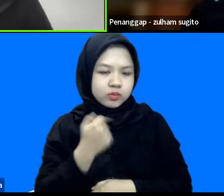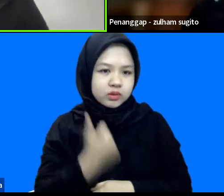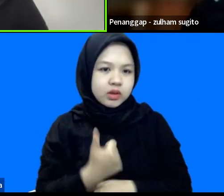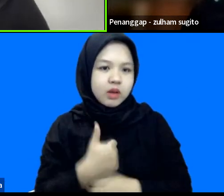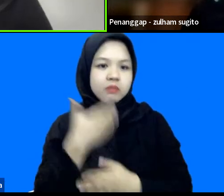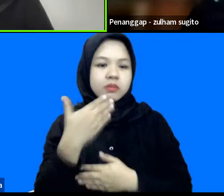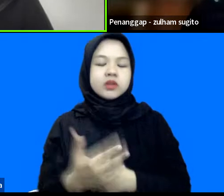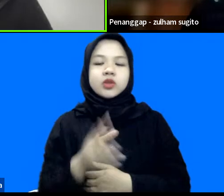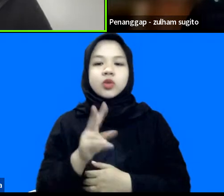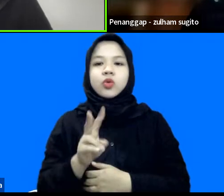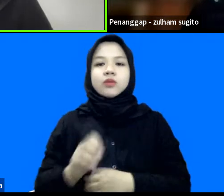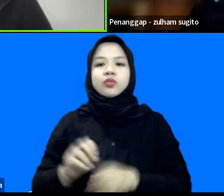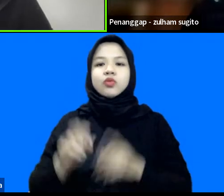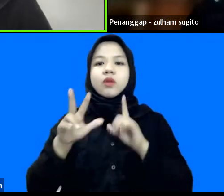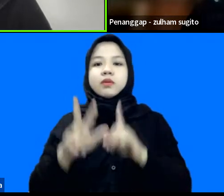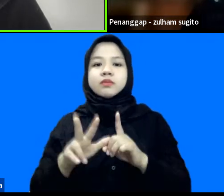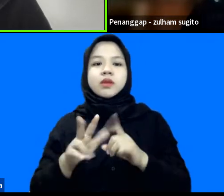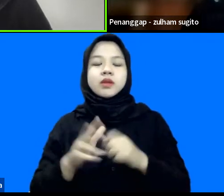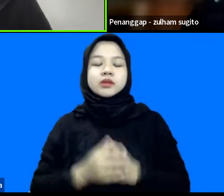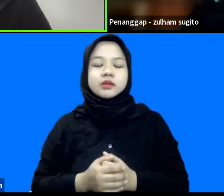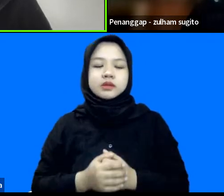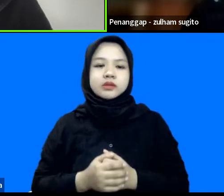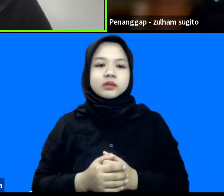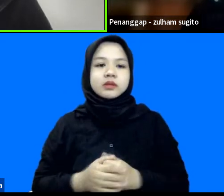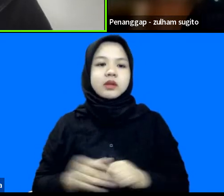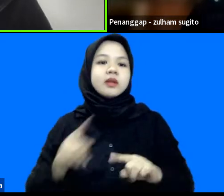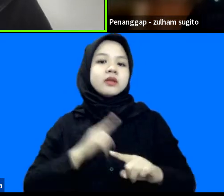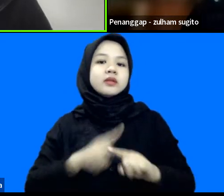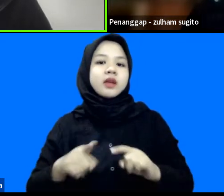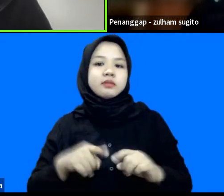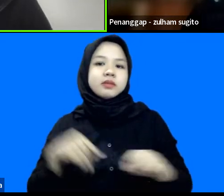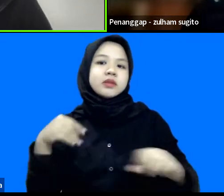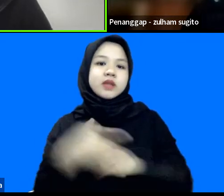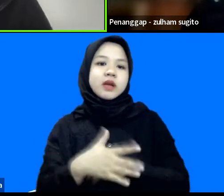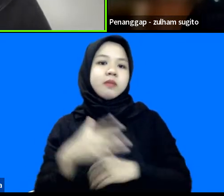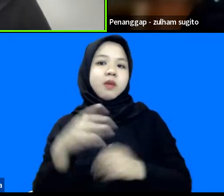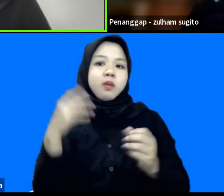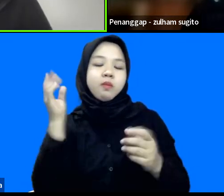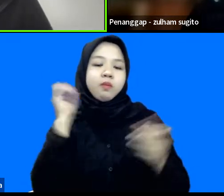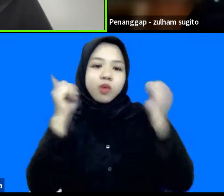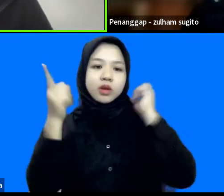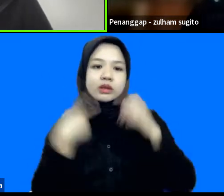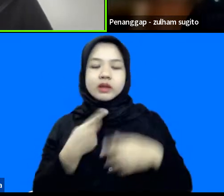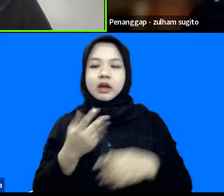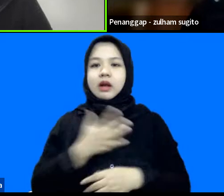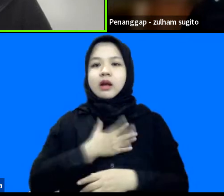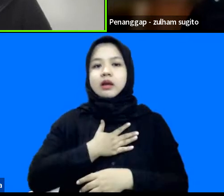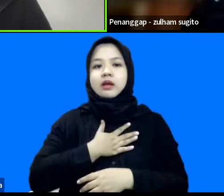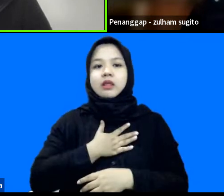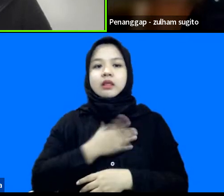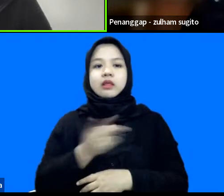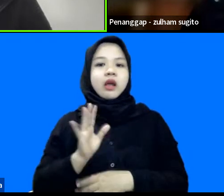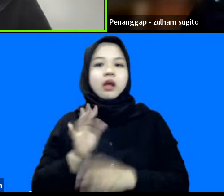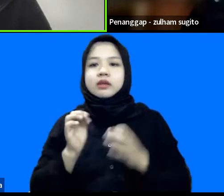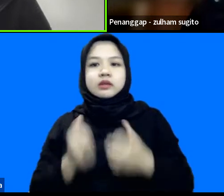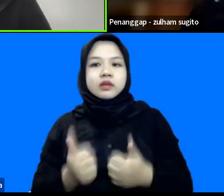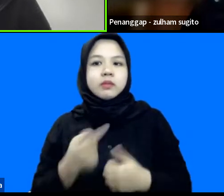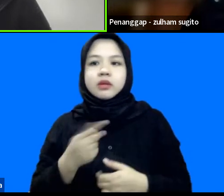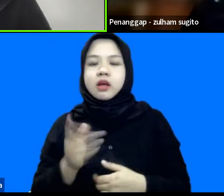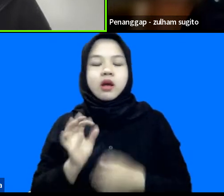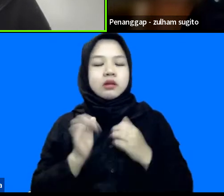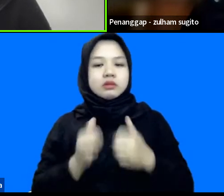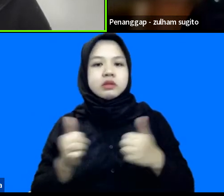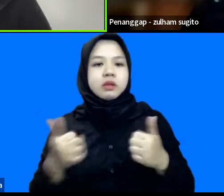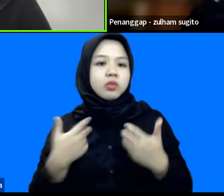2018 tetapi konsekuensi politisnya itu yang kita kaget mungkin ya kita tidak siap kita tidak prepare